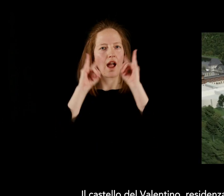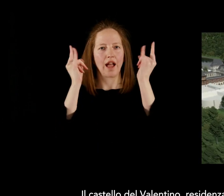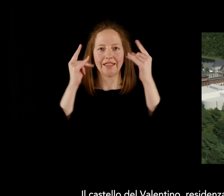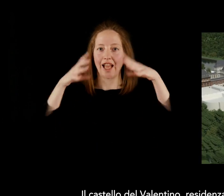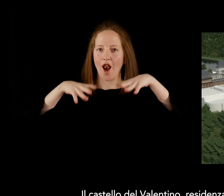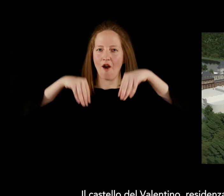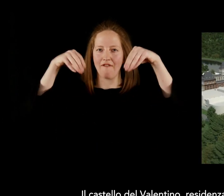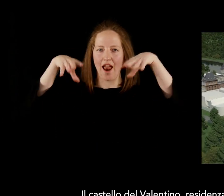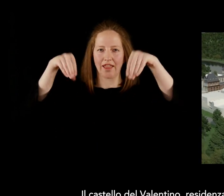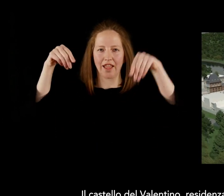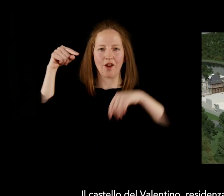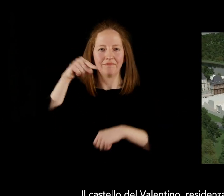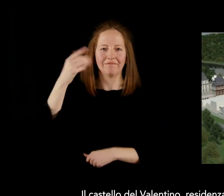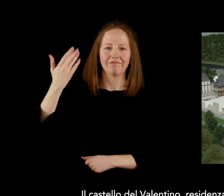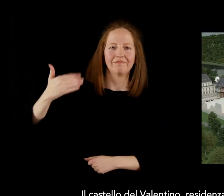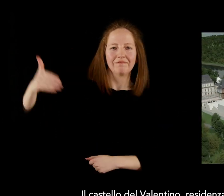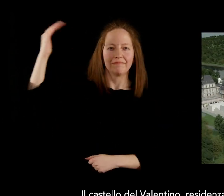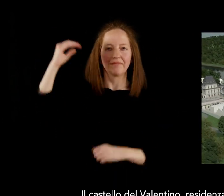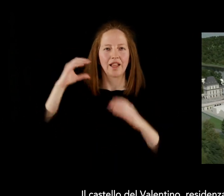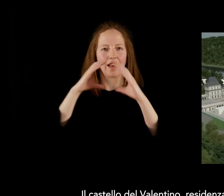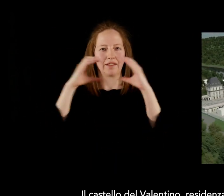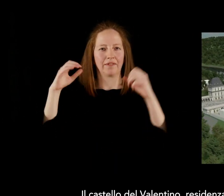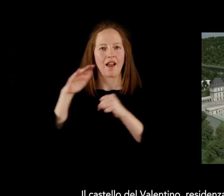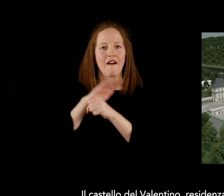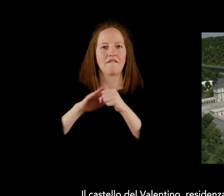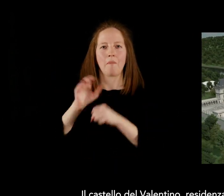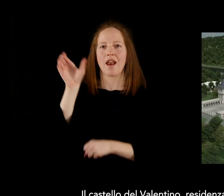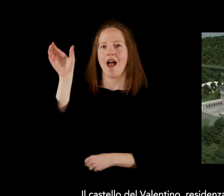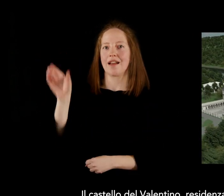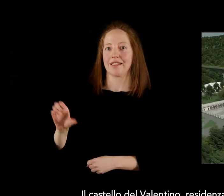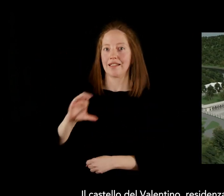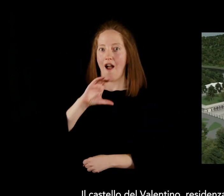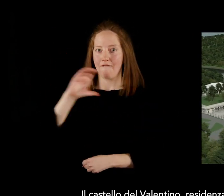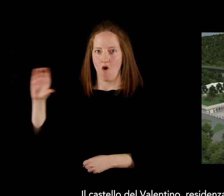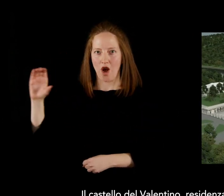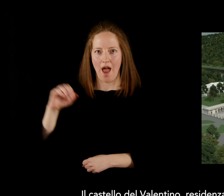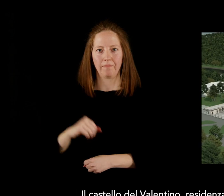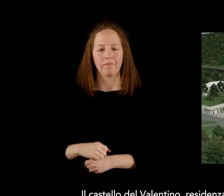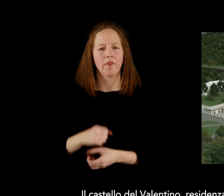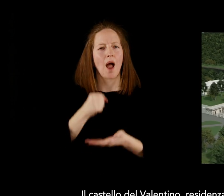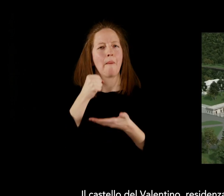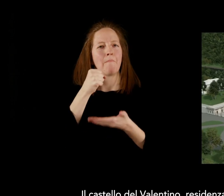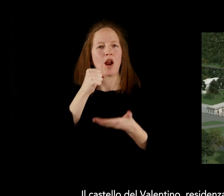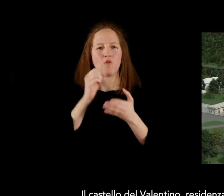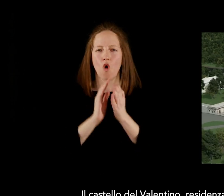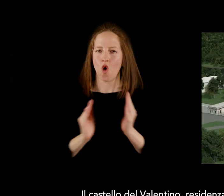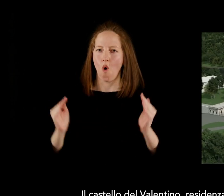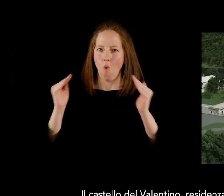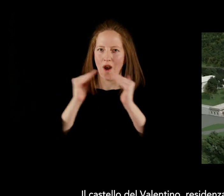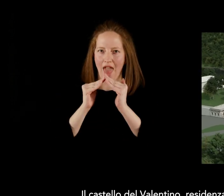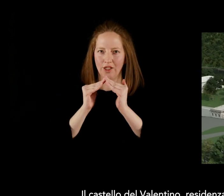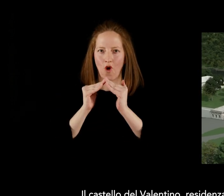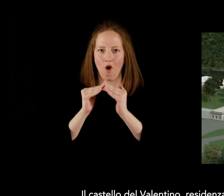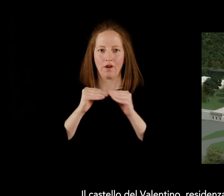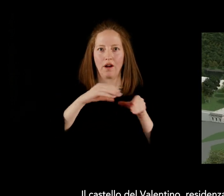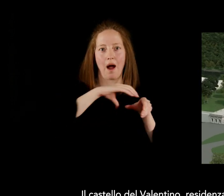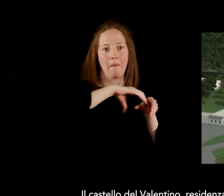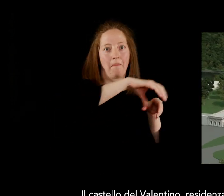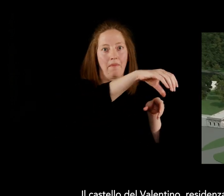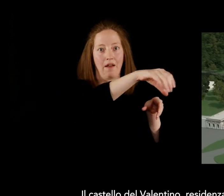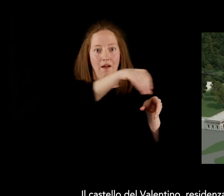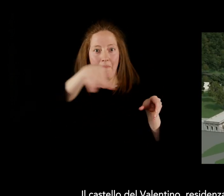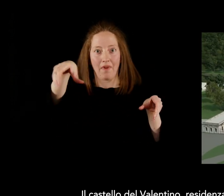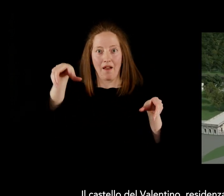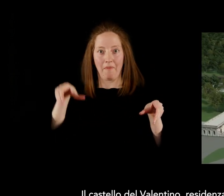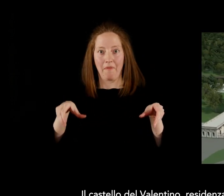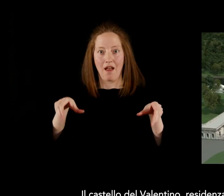Il castello del Valentino, residenza sabauda e patrimonio dell'UNESCO, è situato sulla sponda sinistra del fiume Po.